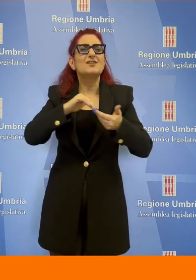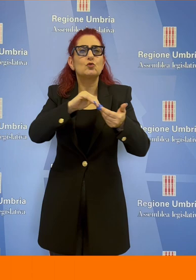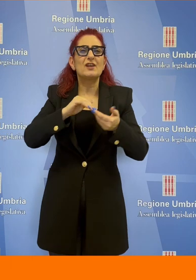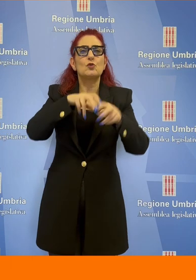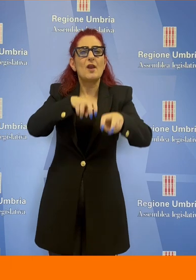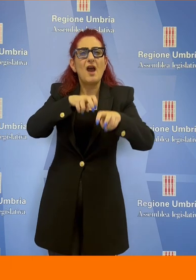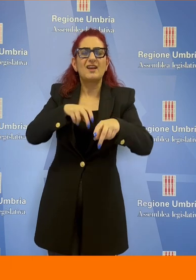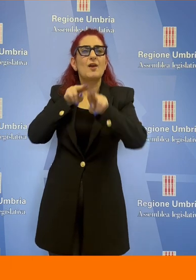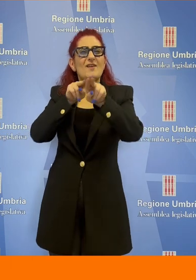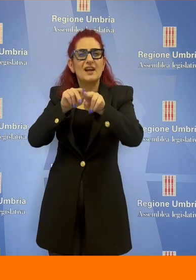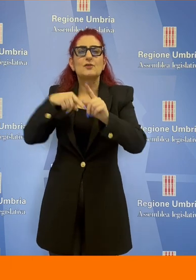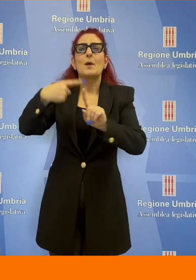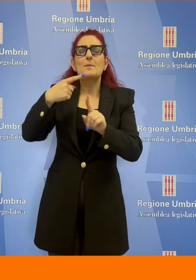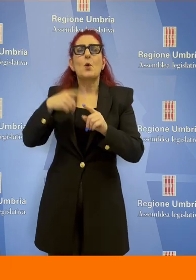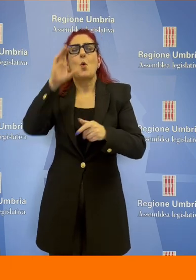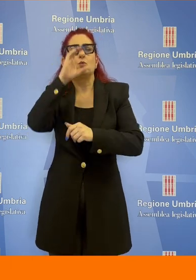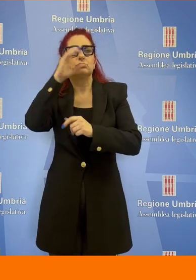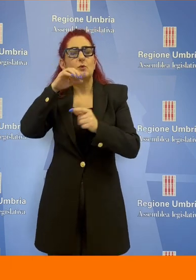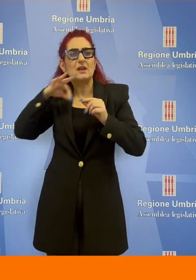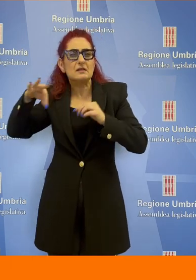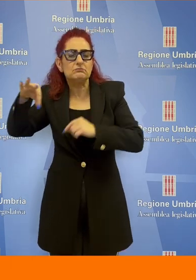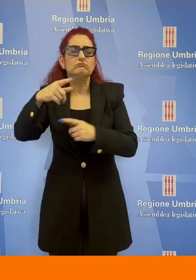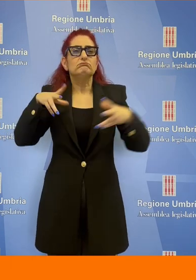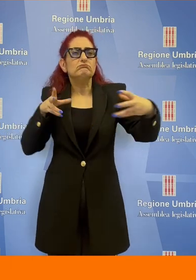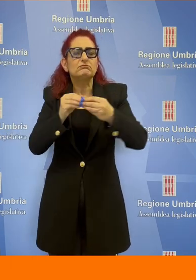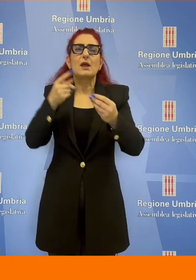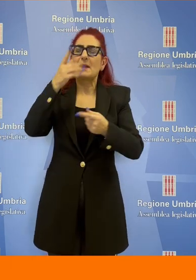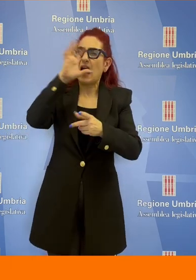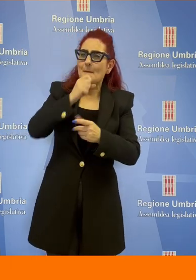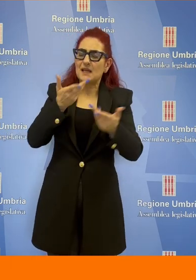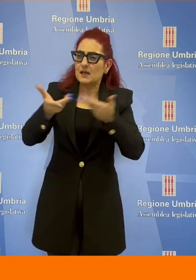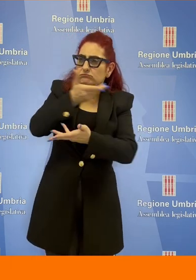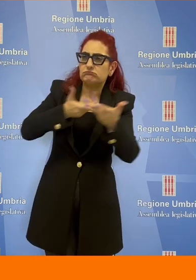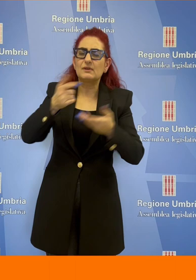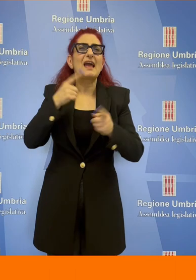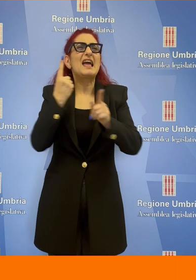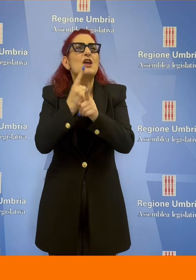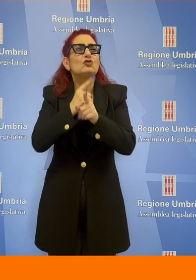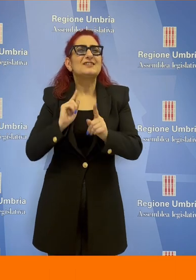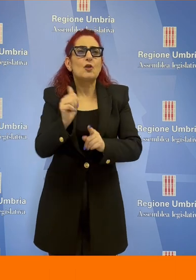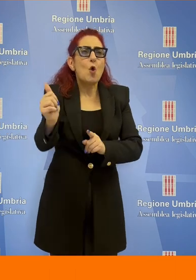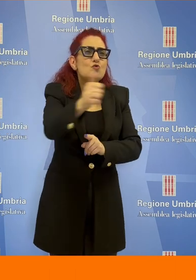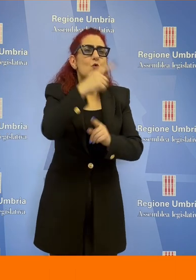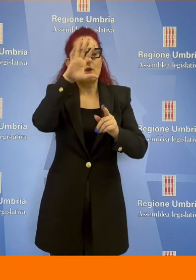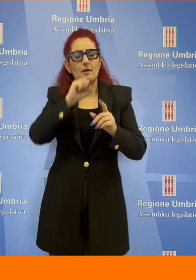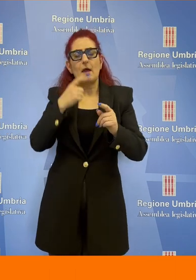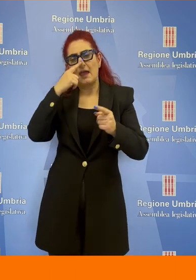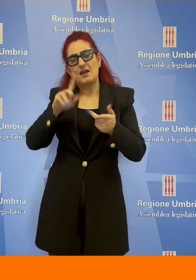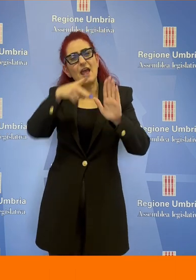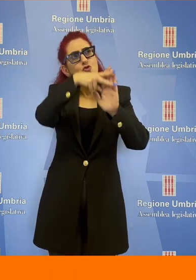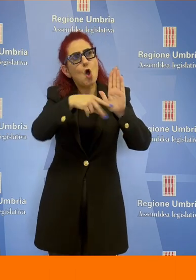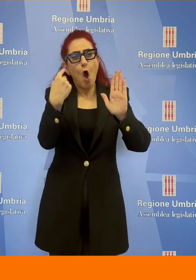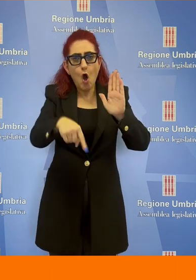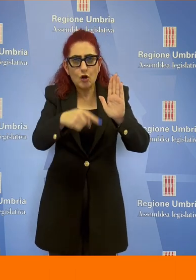e operatori di settore per comprendere le reali necessità di tutti i portatori di interesse e adeguare di